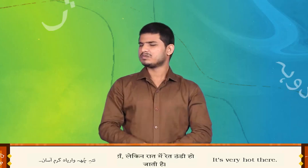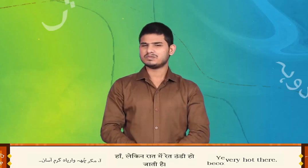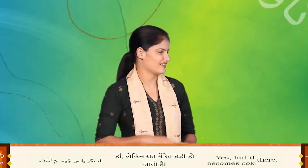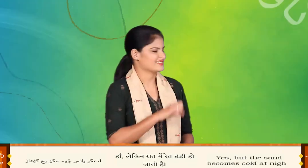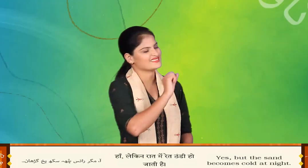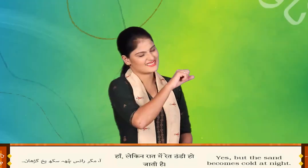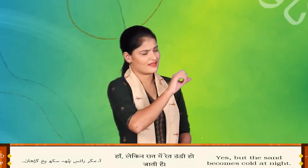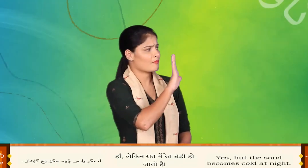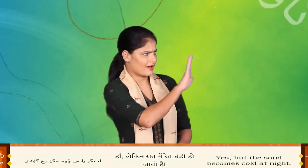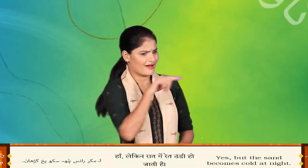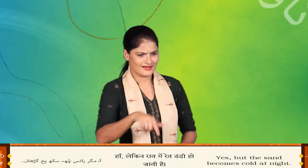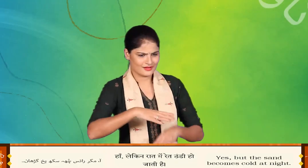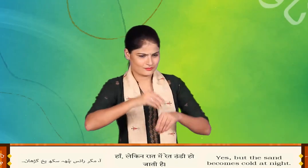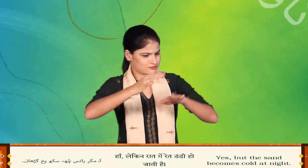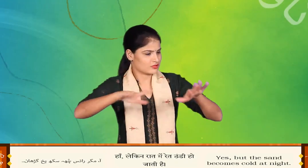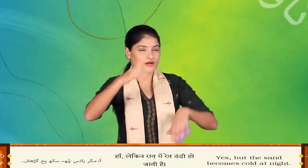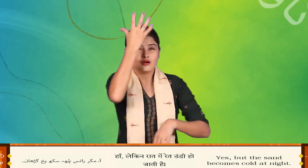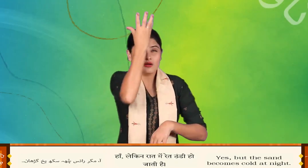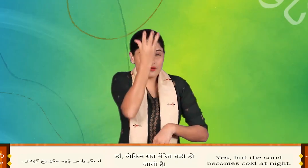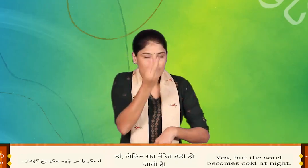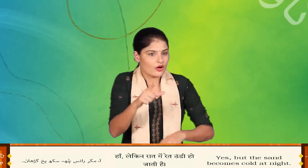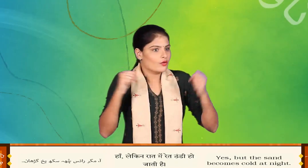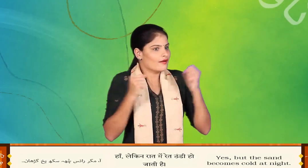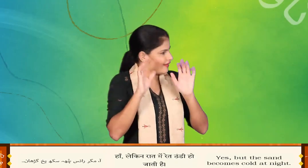आ, मगर रातस छे स्यक यक गसान